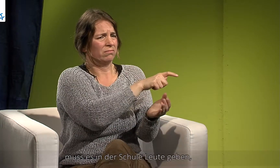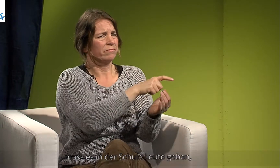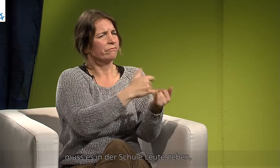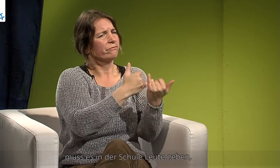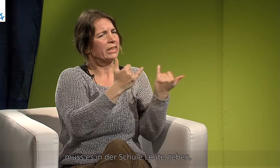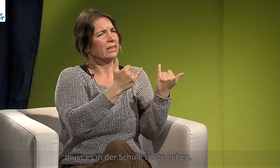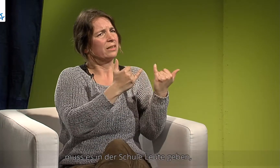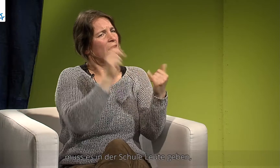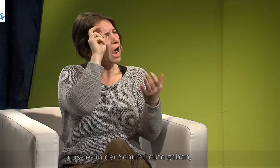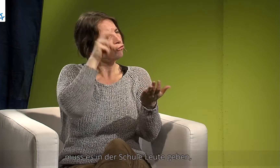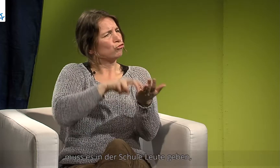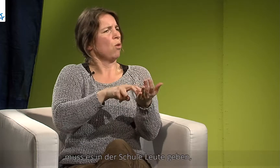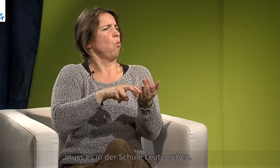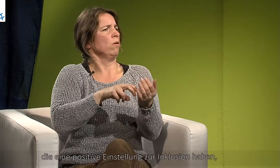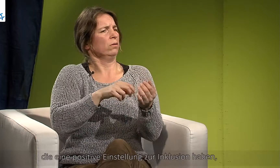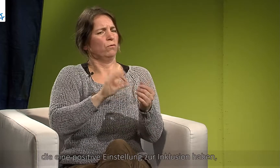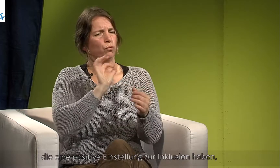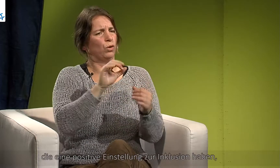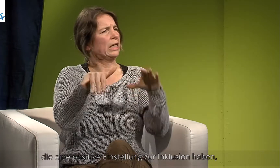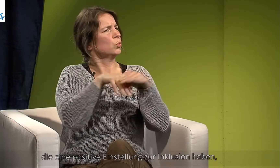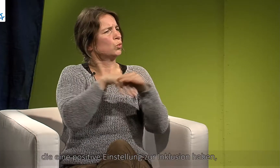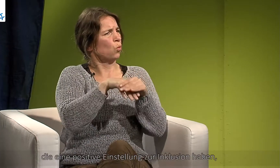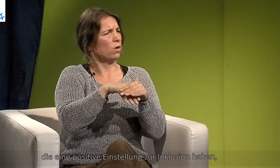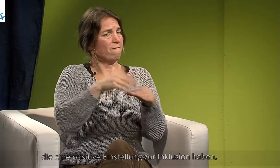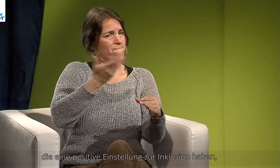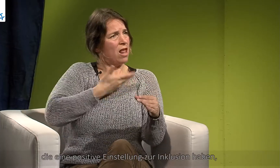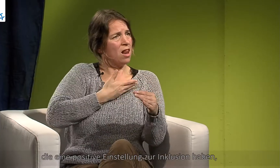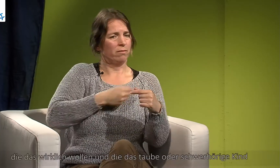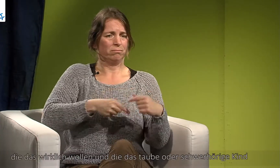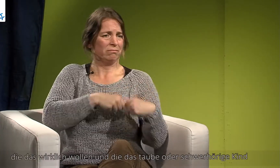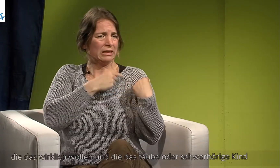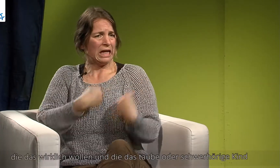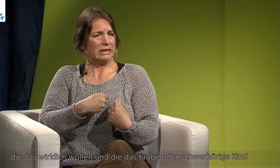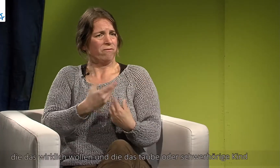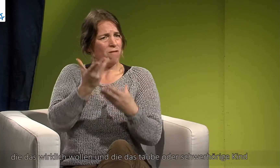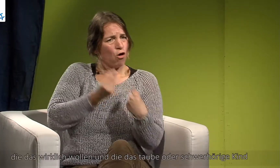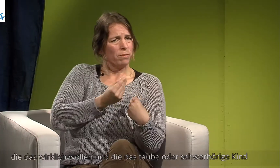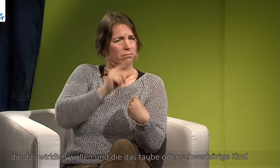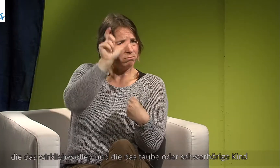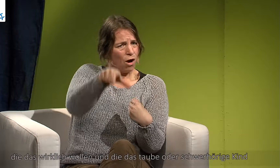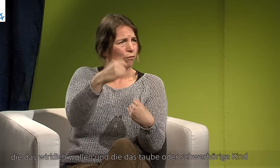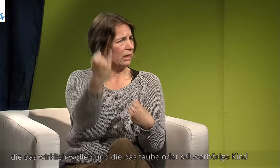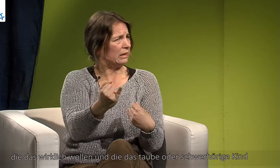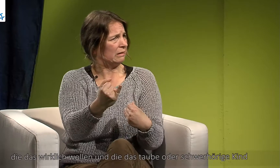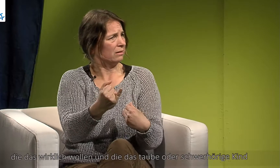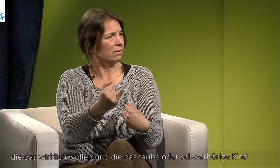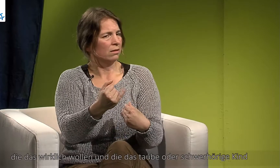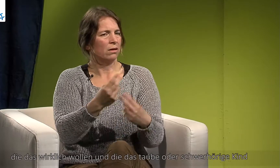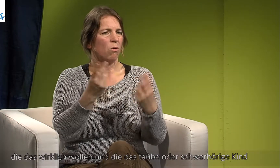es einfach in der Schule Leute geben, die eine positive Einstellung zur Inklusion haben. Die das wirklich wollen und die das gehörlose Kind oder schwerere Kind auch